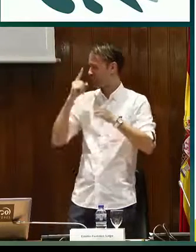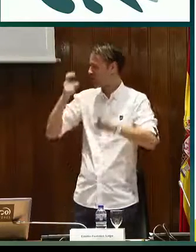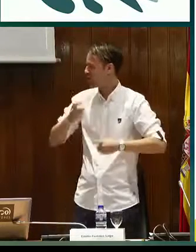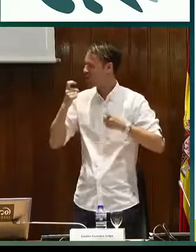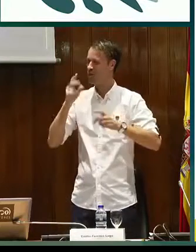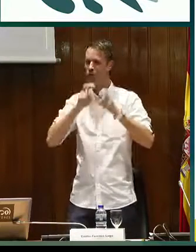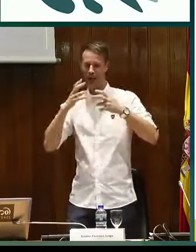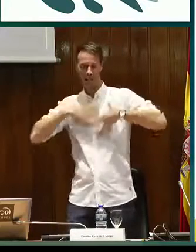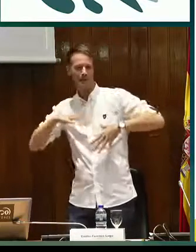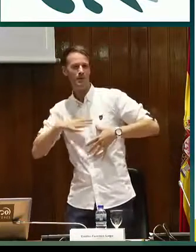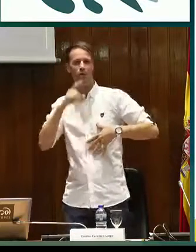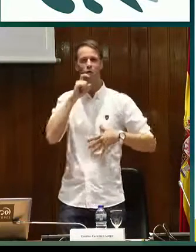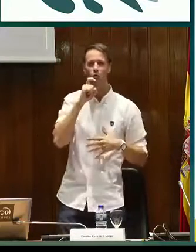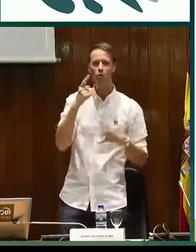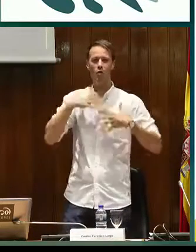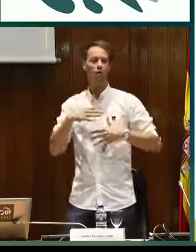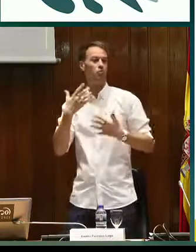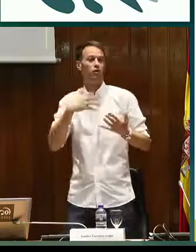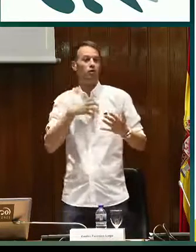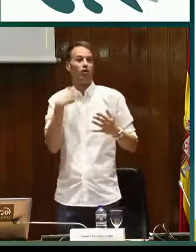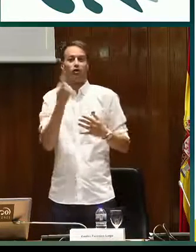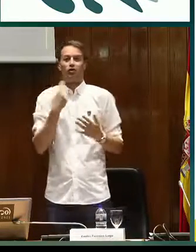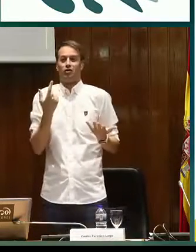estas obras.